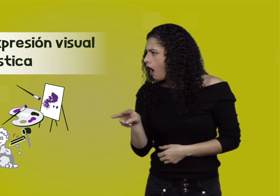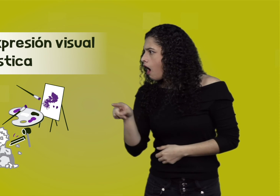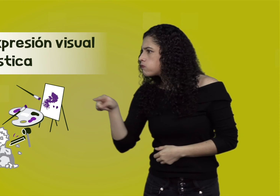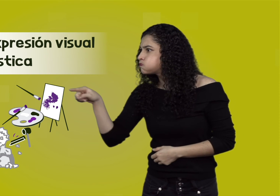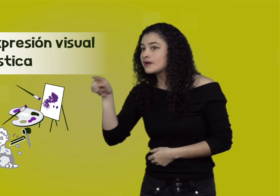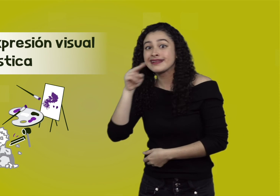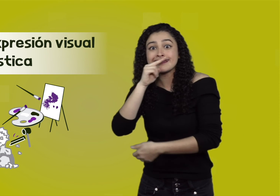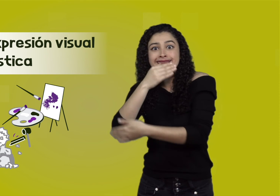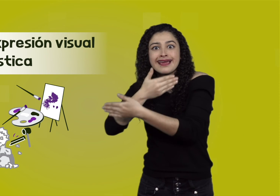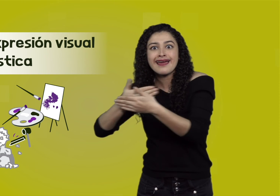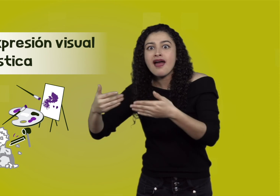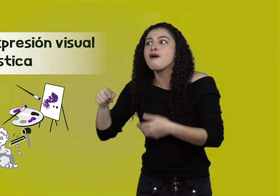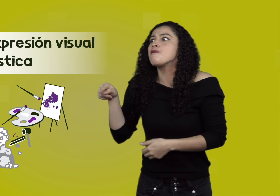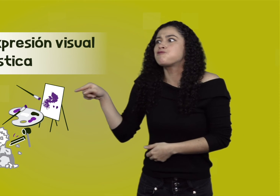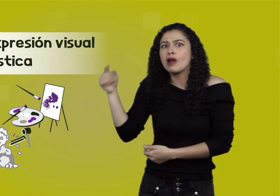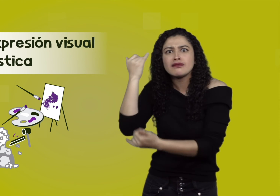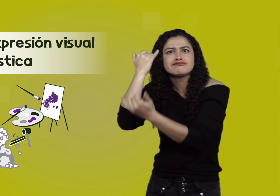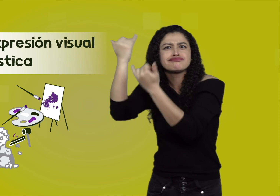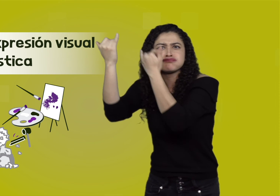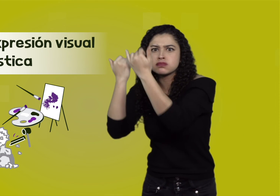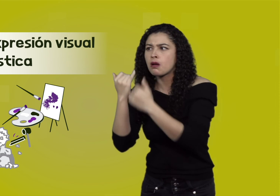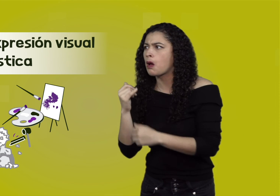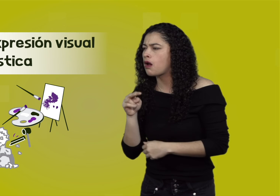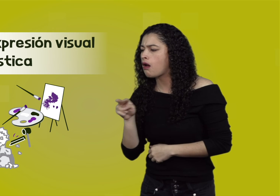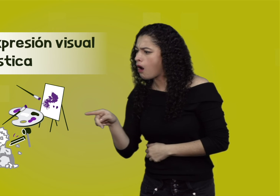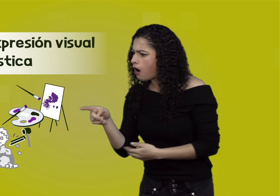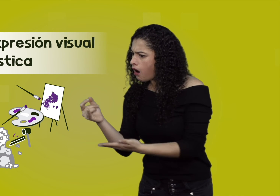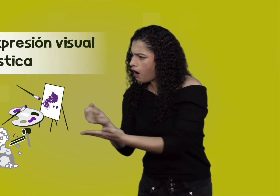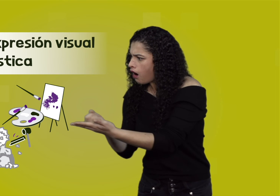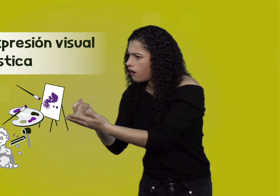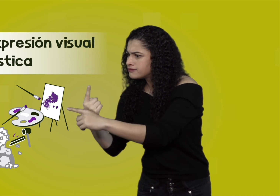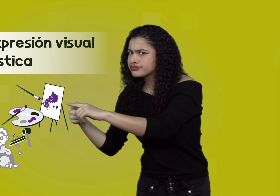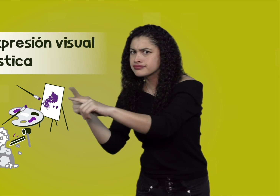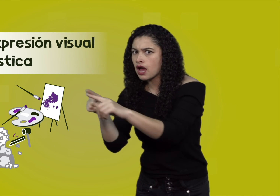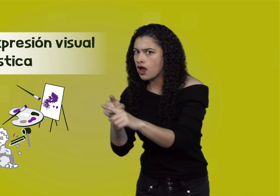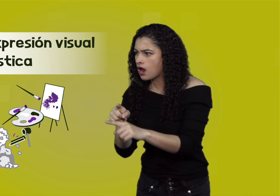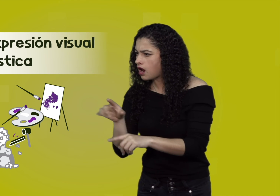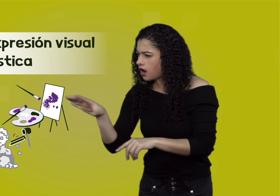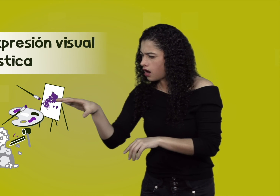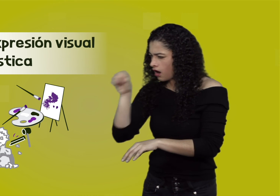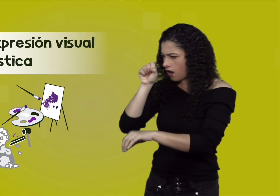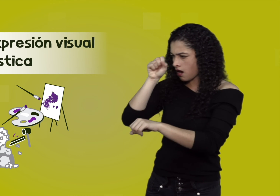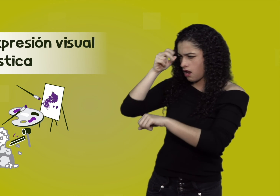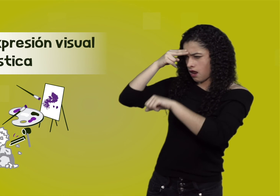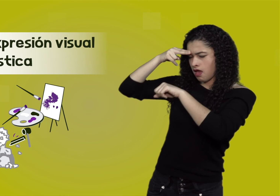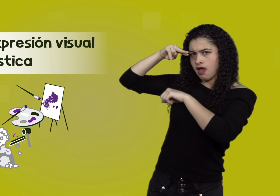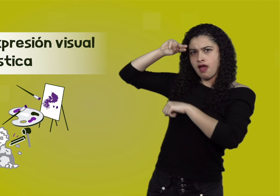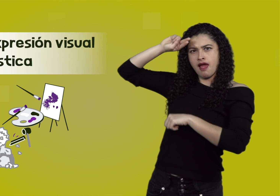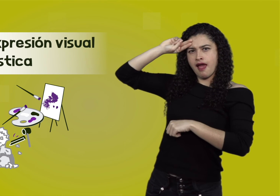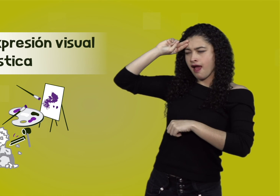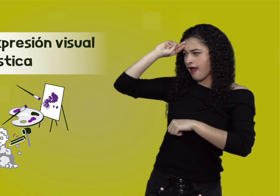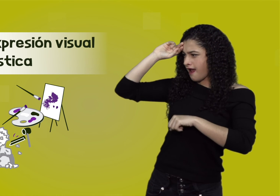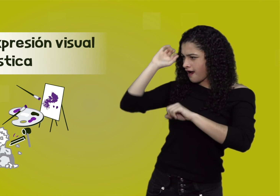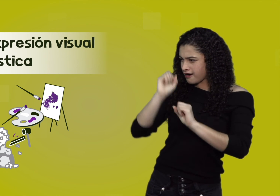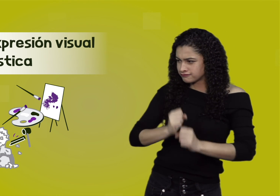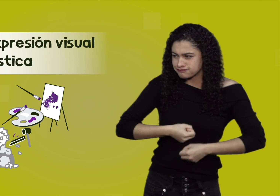También podrán observar la creación de sus pares, interpretarlas y crear a su estilo nuevas obras de arte.